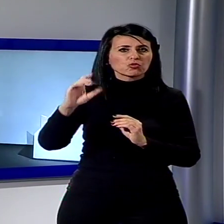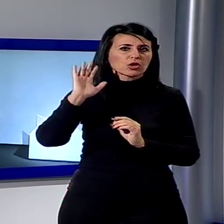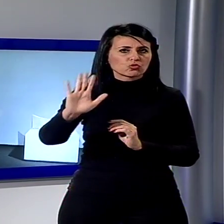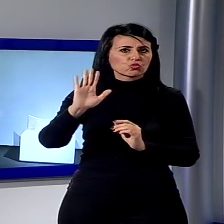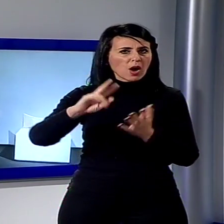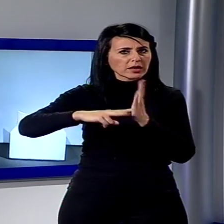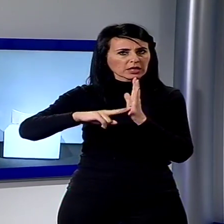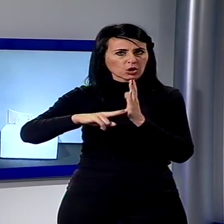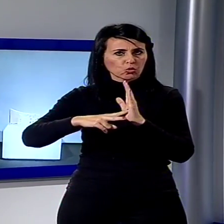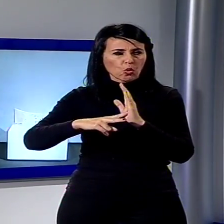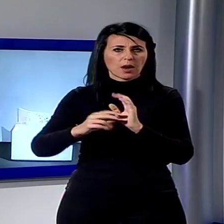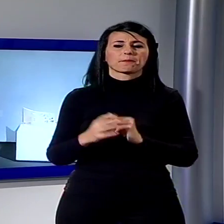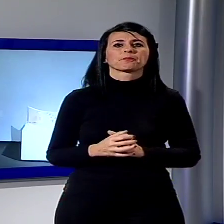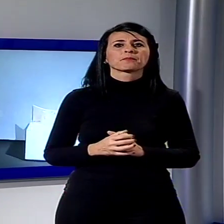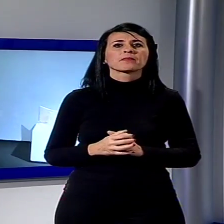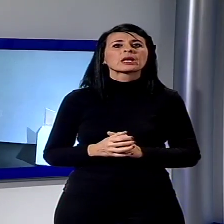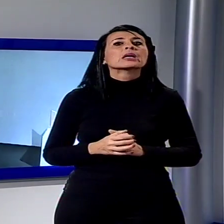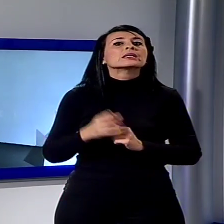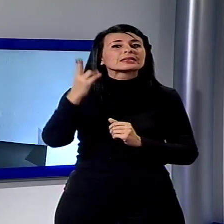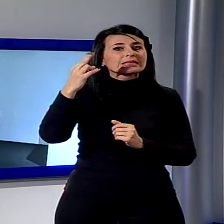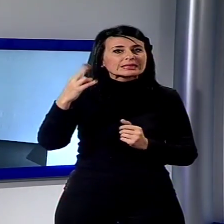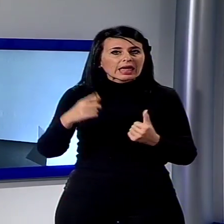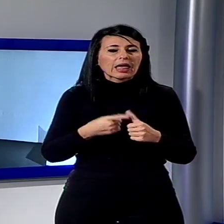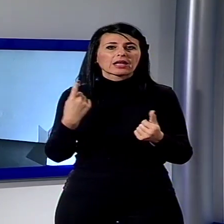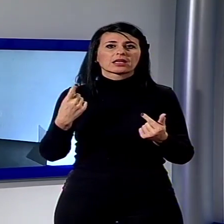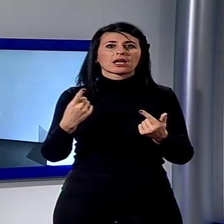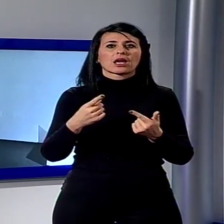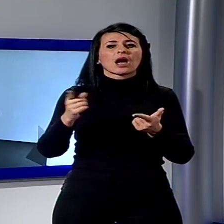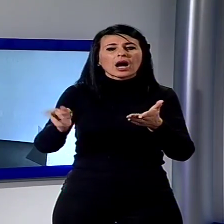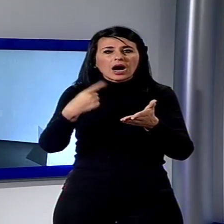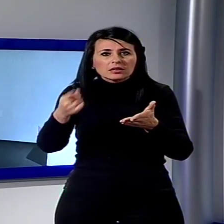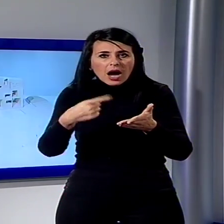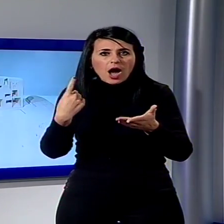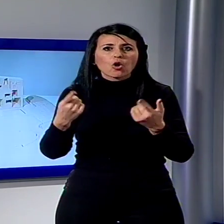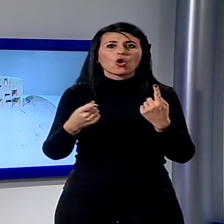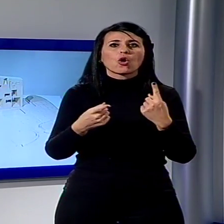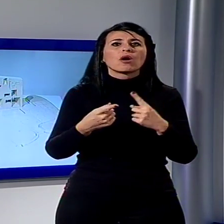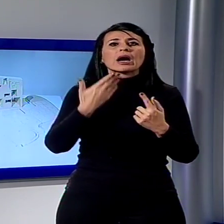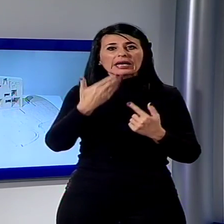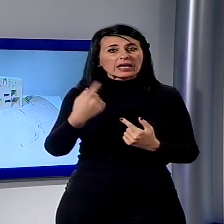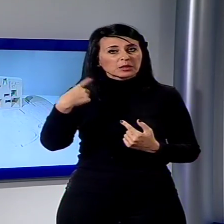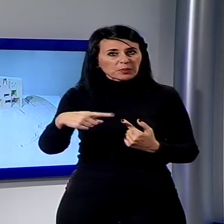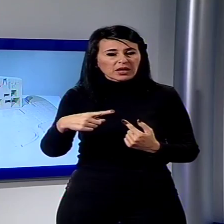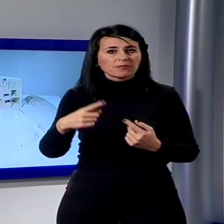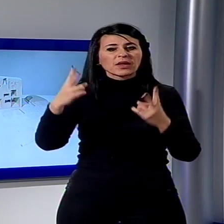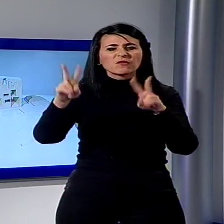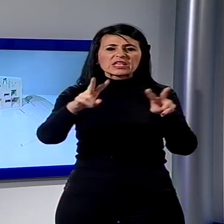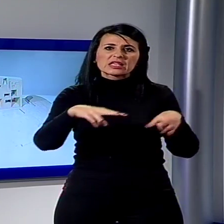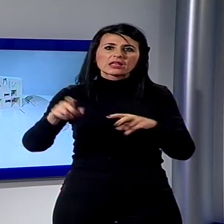Ragghianti, gli schizzi allestitivi, la composizione del catalogo introducono il visitatore alla ricostruzione della mostra di Palazzo